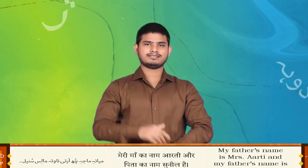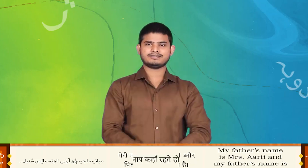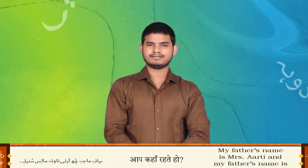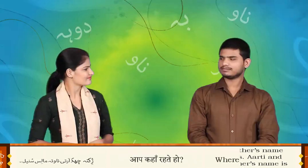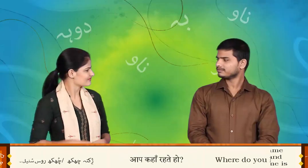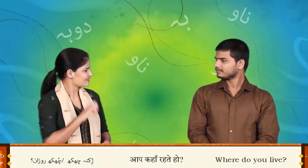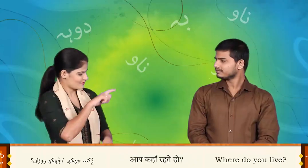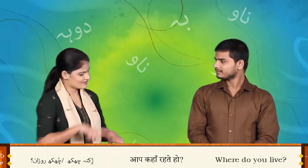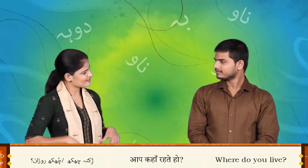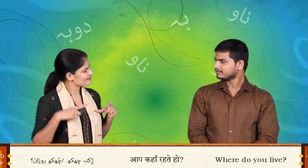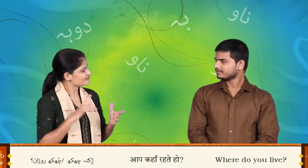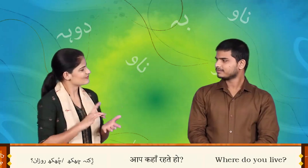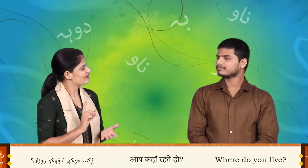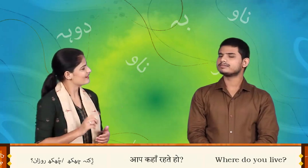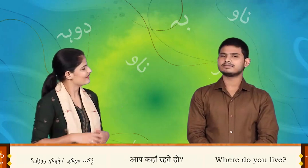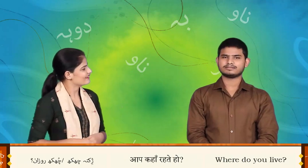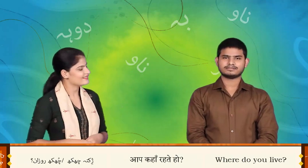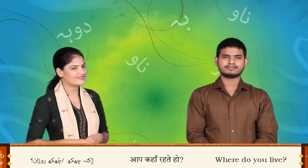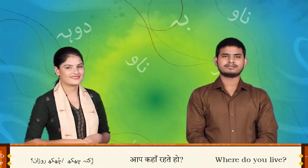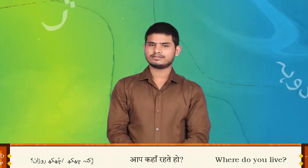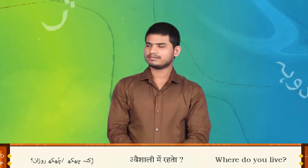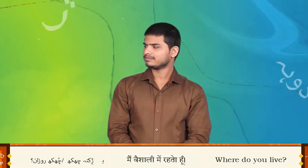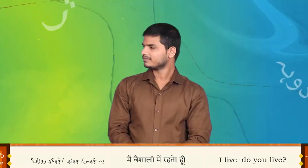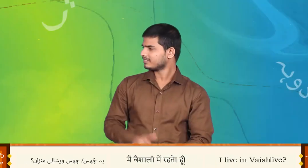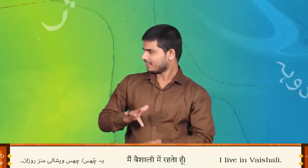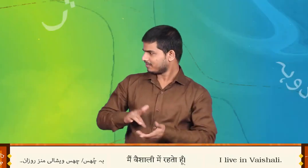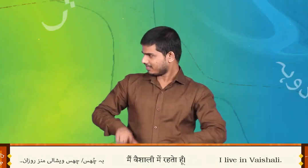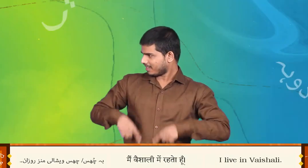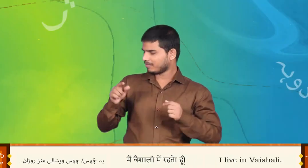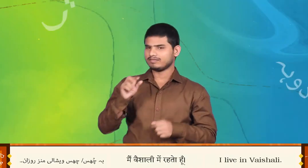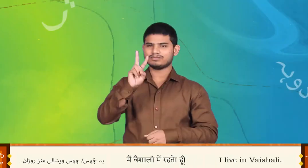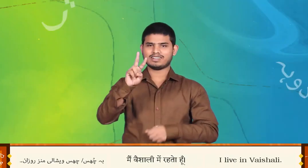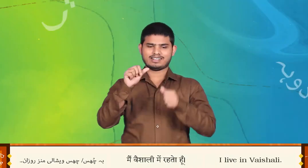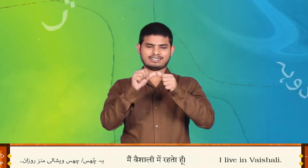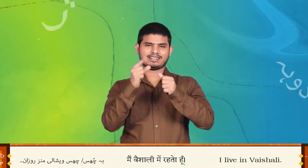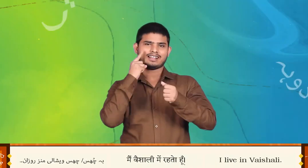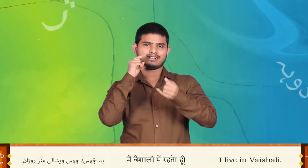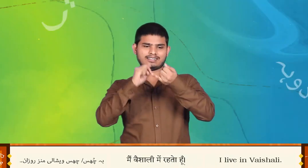चे के चुक रोजान वच्य वशाली मन्ज रोजान